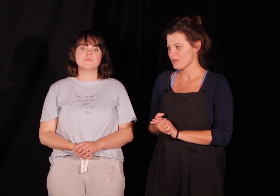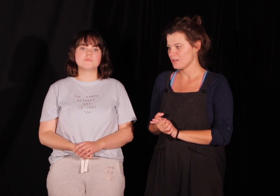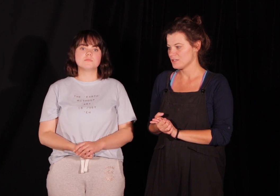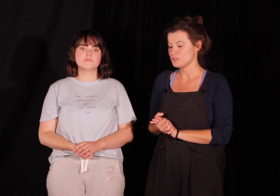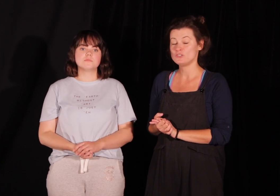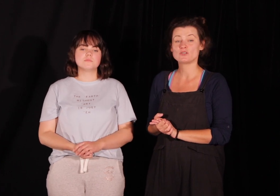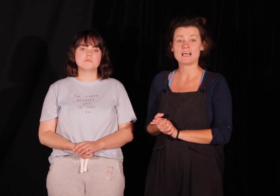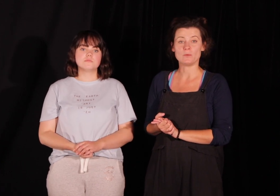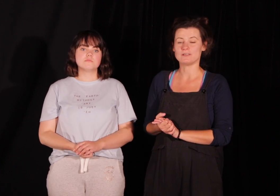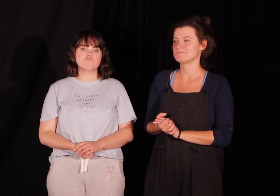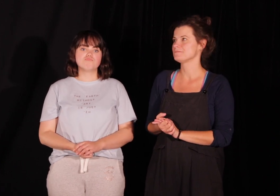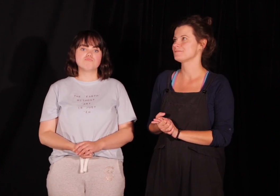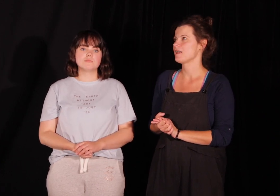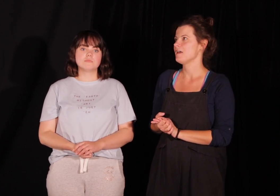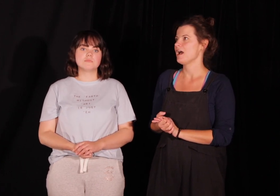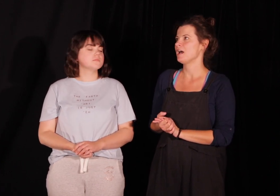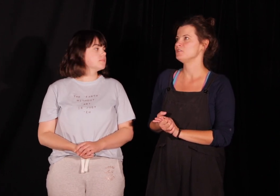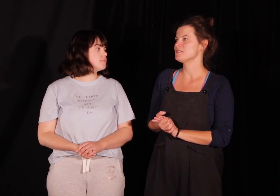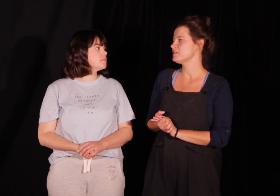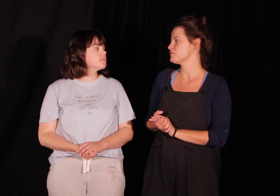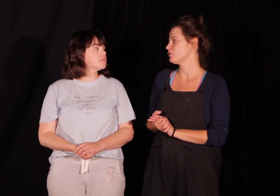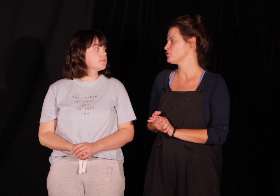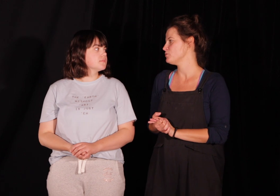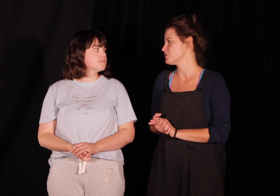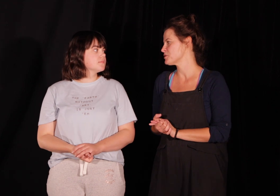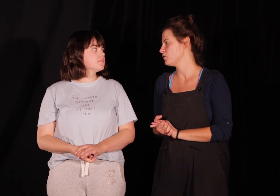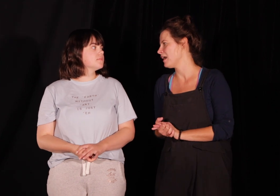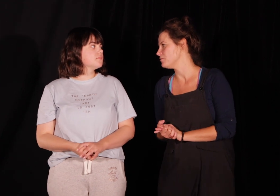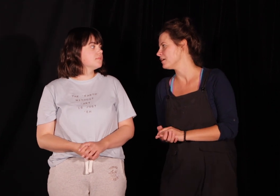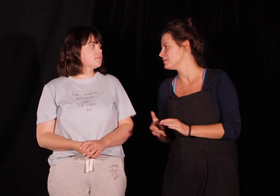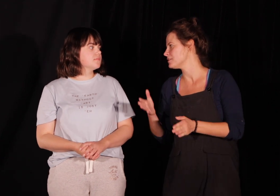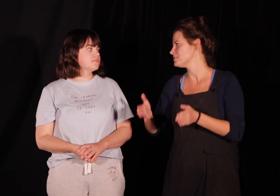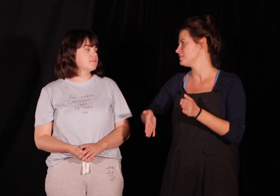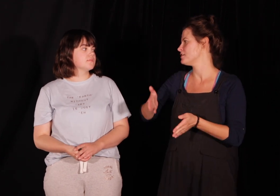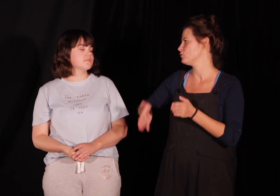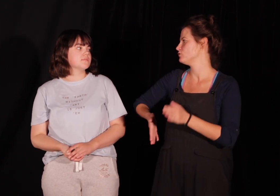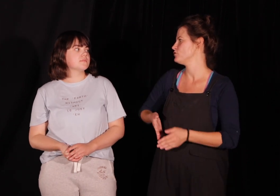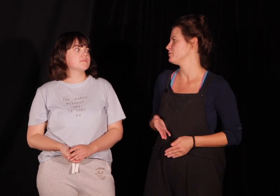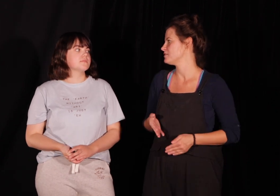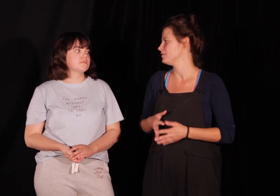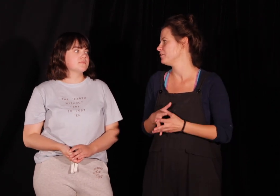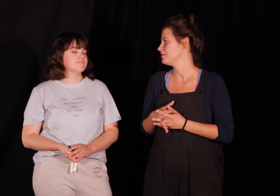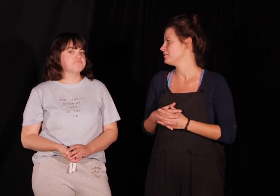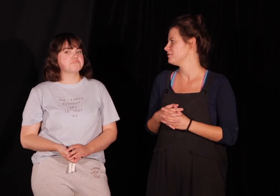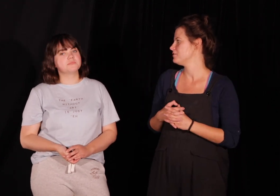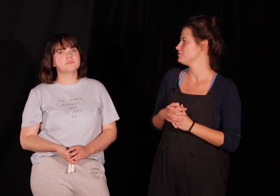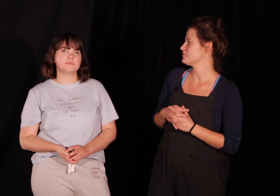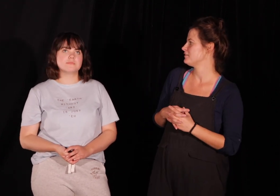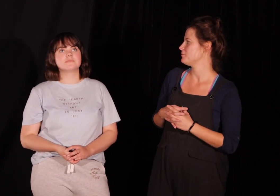czyli dinozaury a dinozaury zawsze kojarzą mi się ze smokami tak jest jakiś taki znak równości między tymi zwierzętami